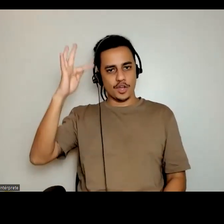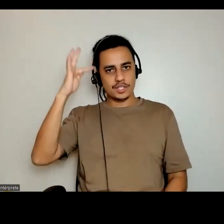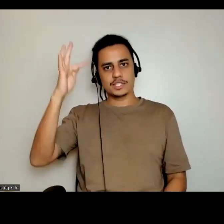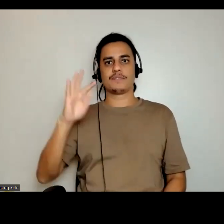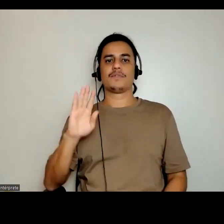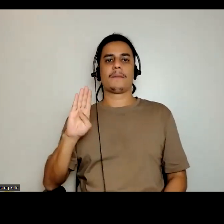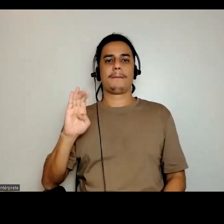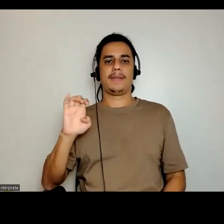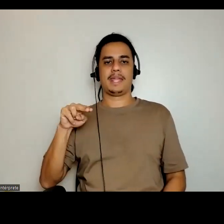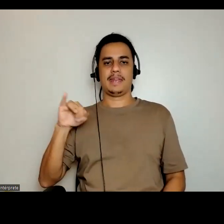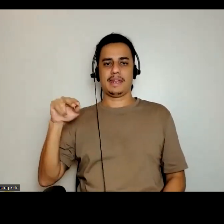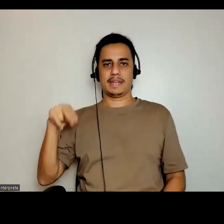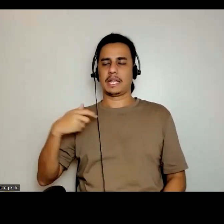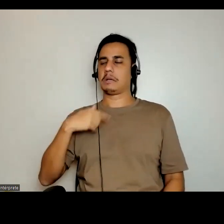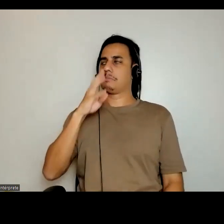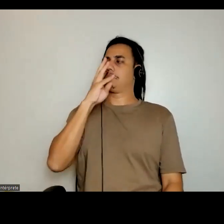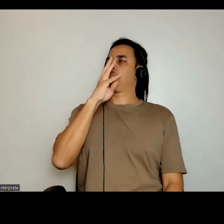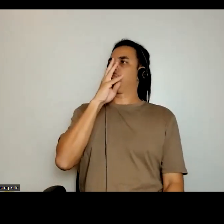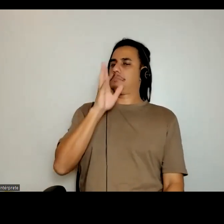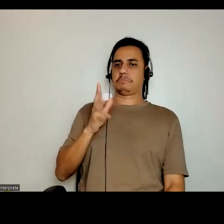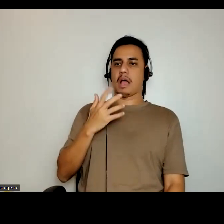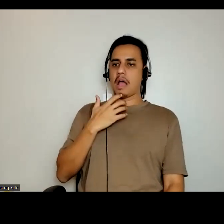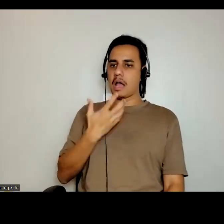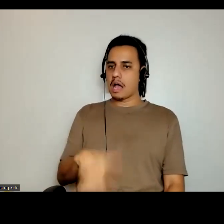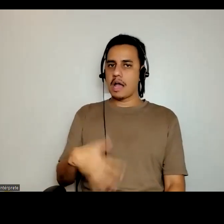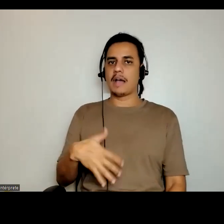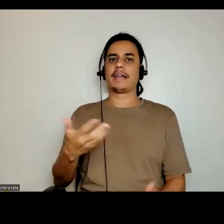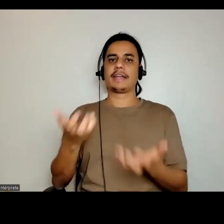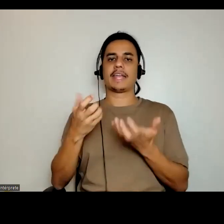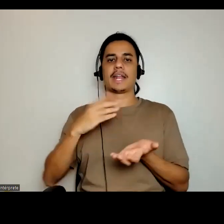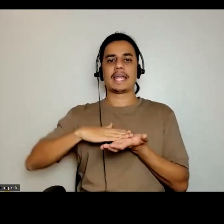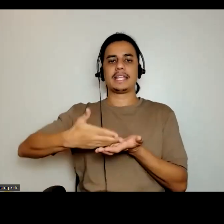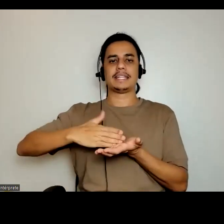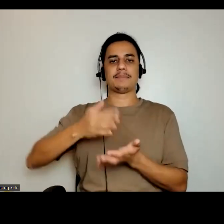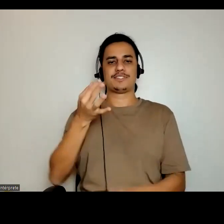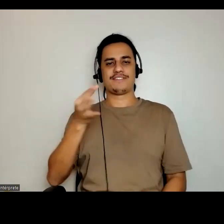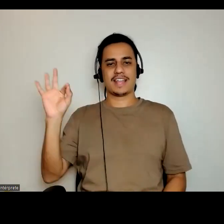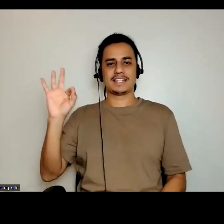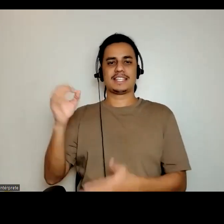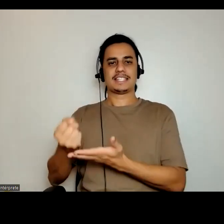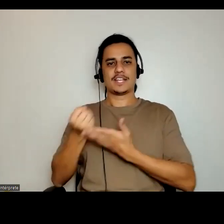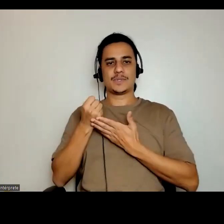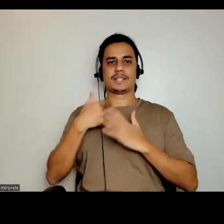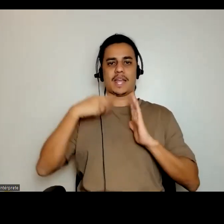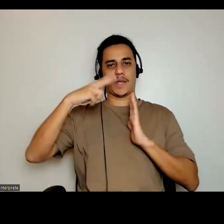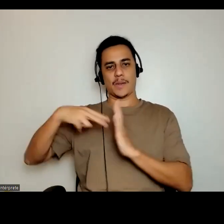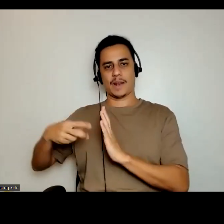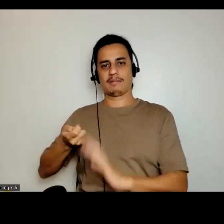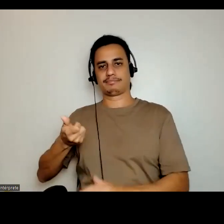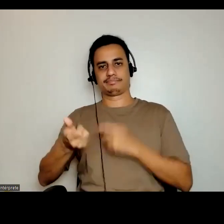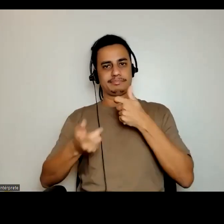Benin, que eu admiro e estou, né, querendo aí algum intérprete em francês para me ajudar a ler, né, com mais rapidez,